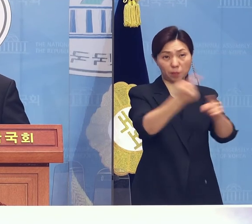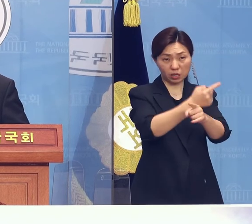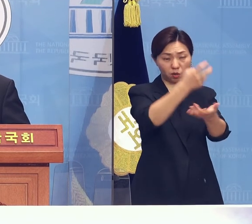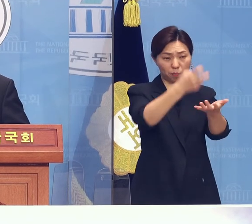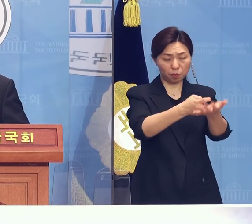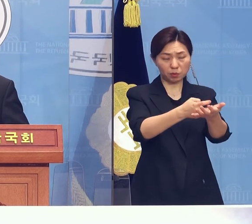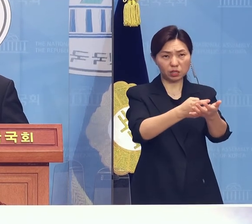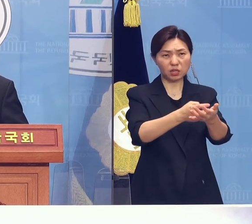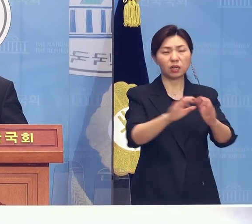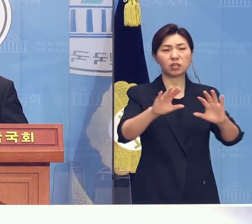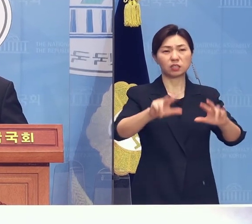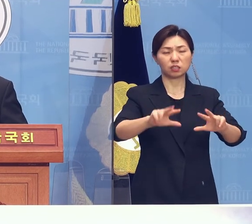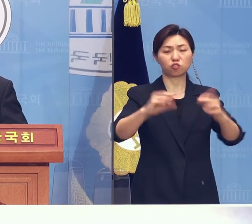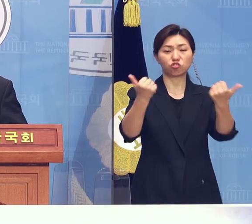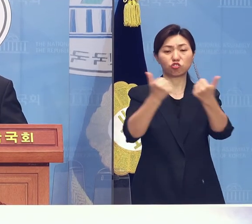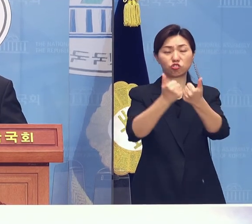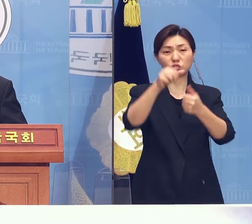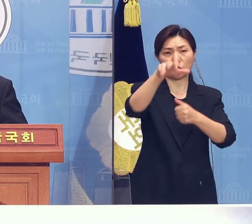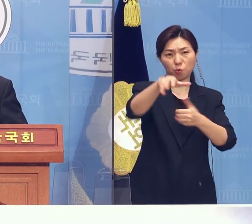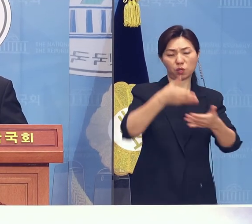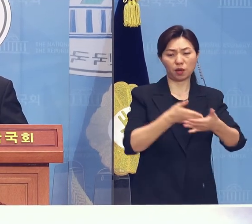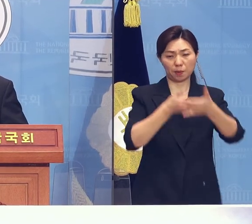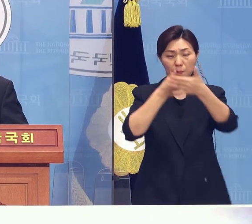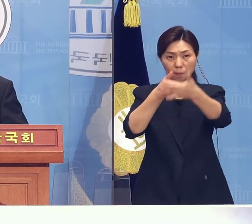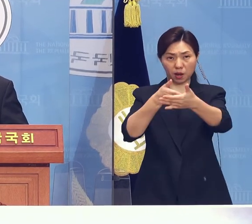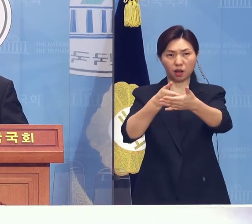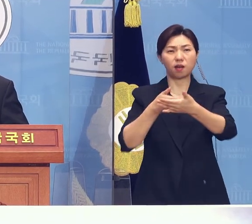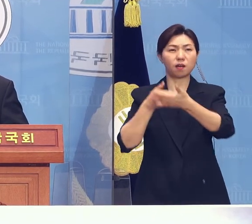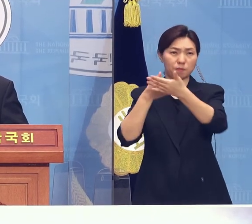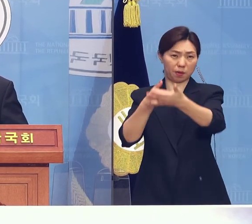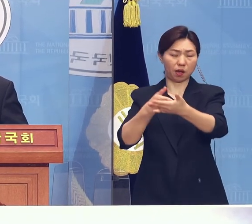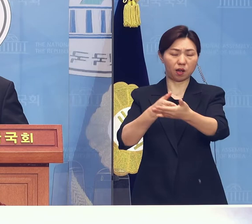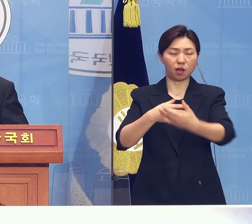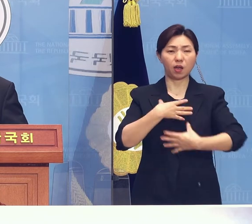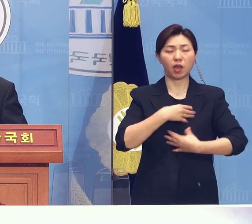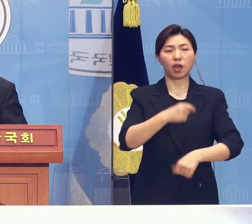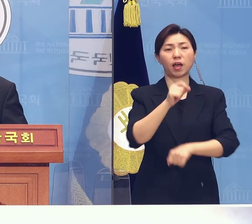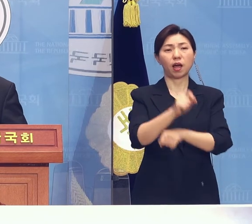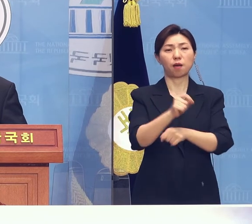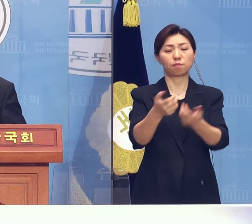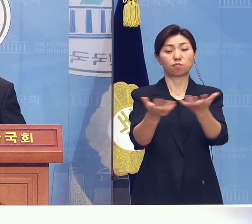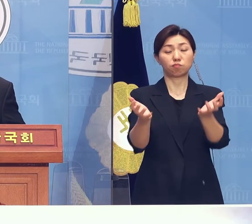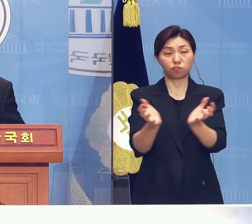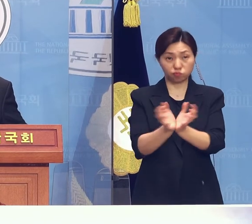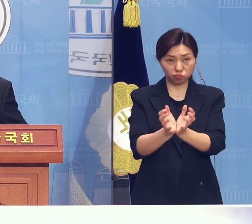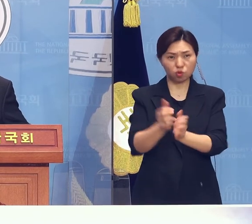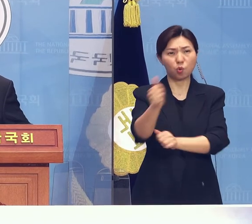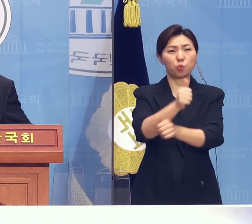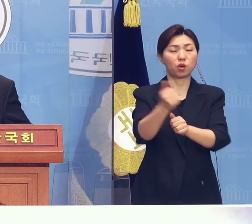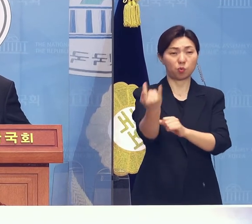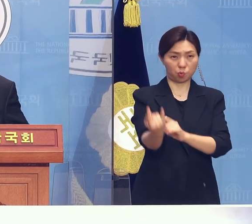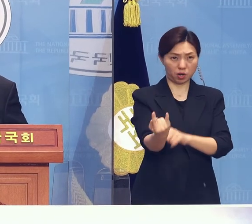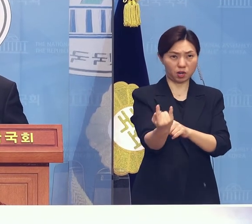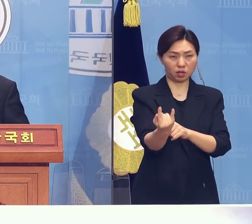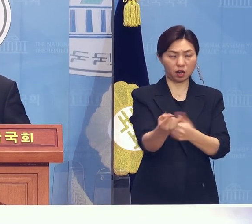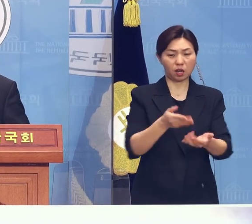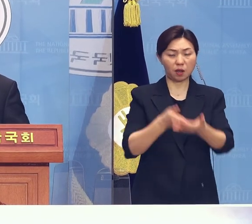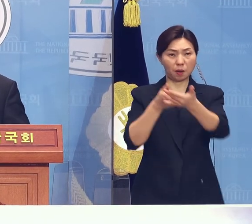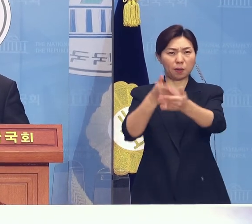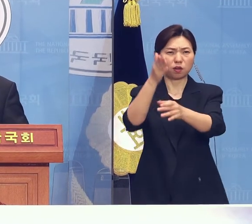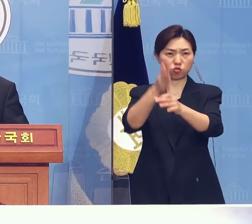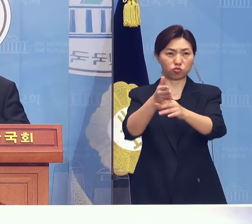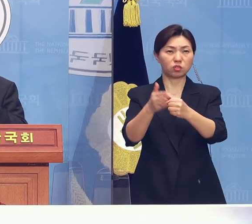현재 국회 행정안전위원회에 상정되어 있어서 저희 농민사건 피해자들도